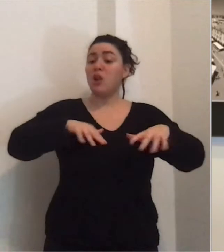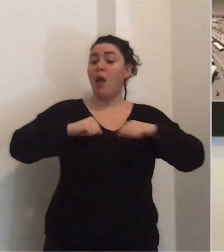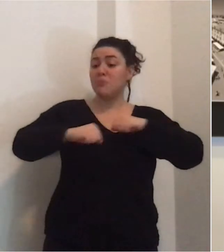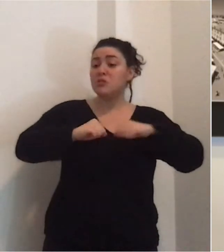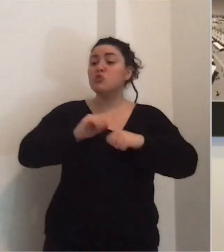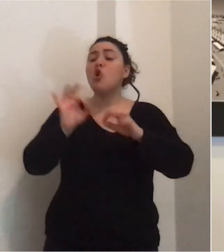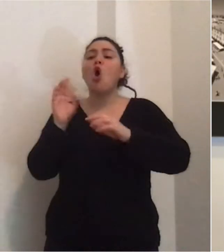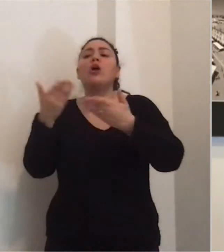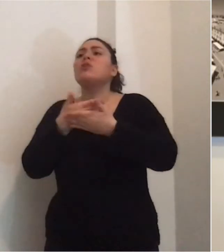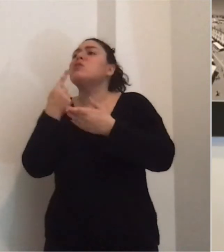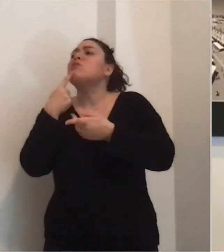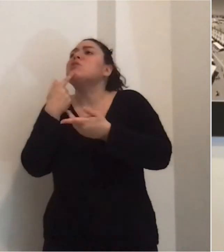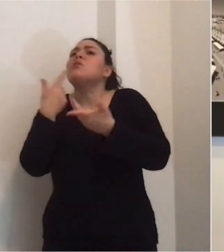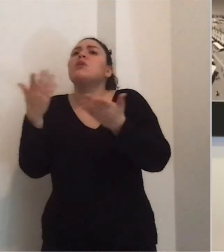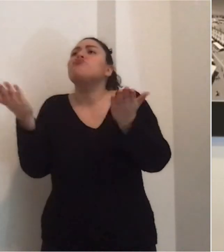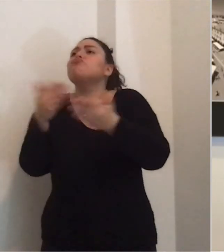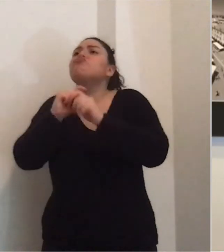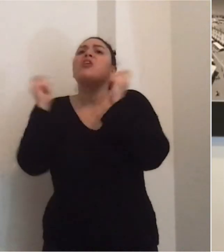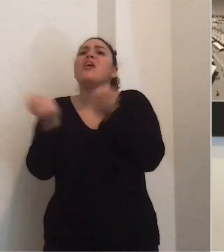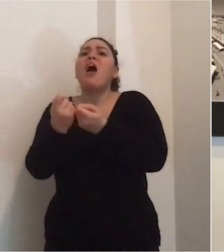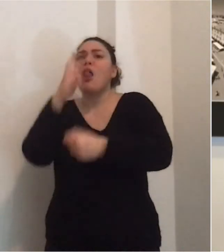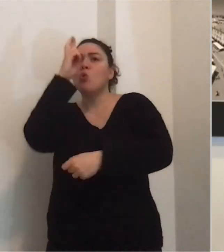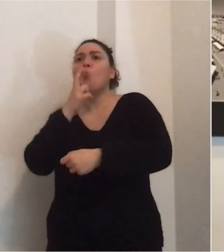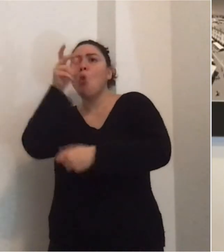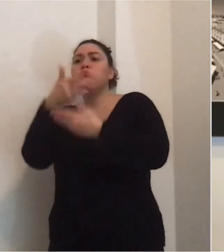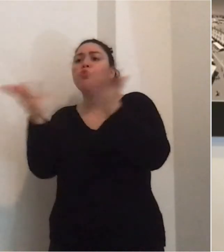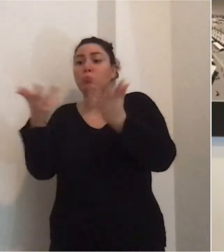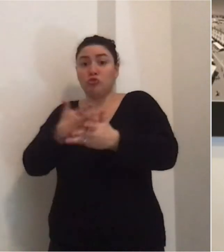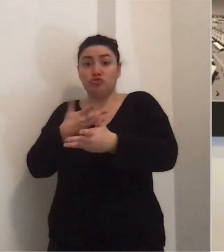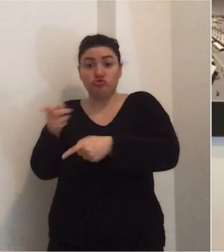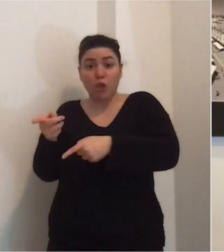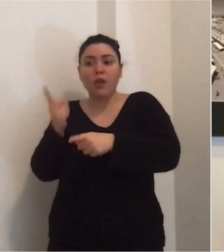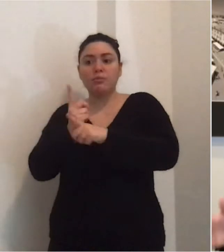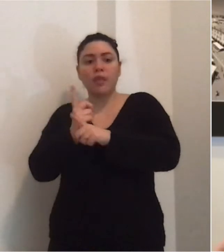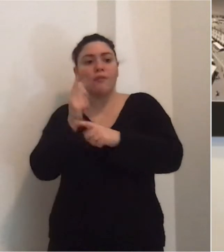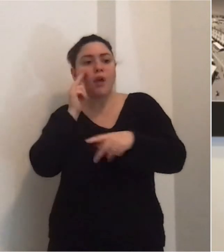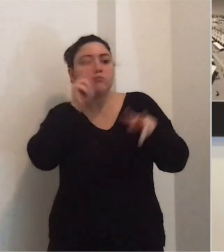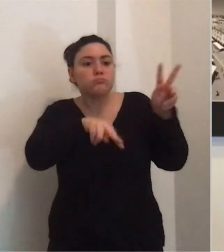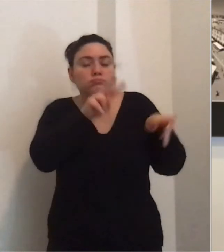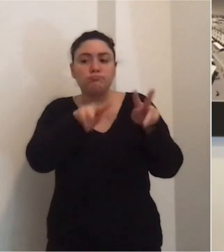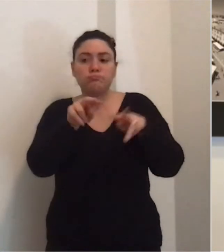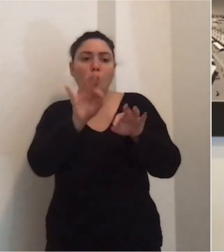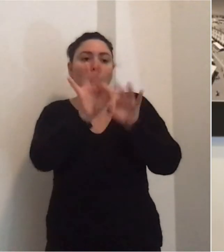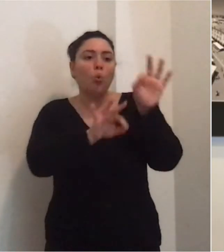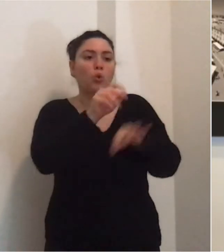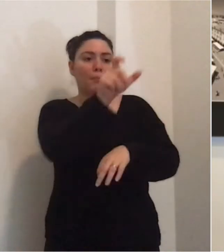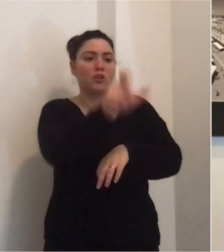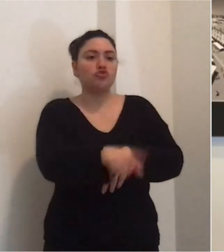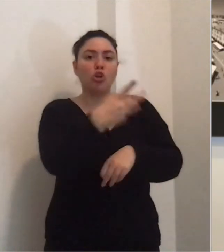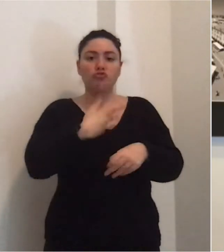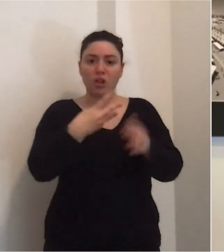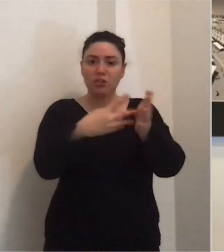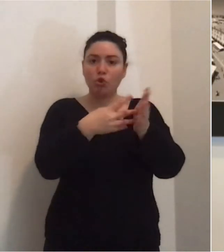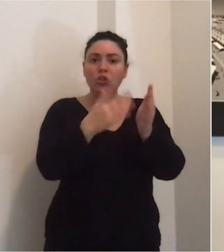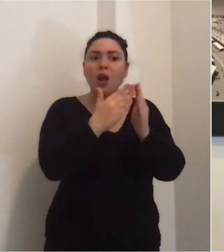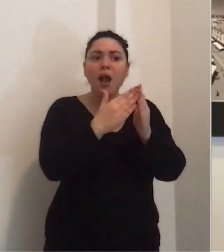'amministrazione ma di chiunque abbia ruolo pubblico assicurarsi che i cittadini, quelli più fragili a casa, quelli a vita sola non